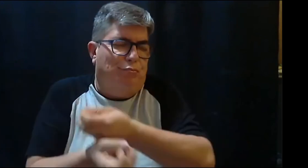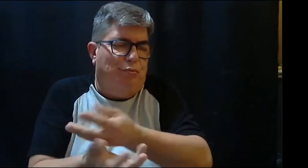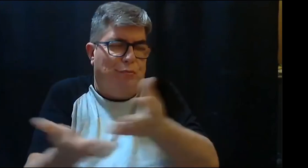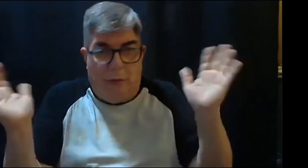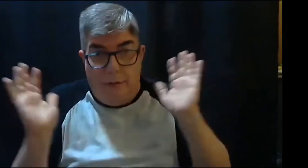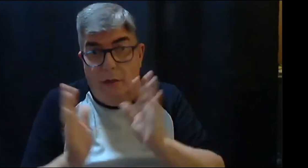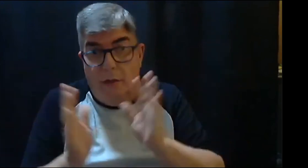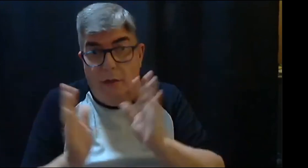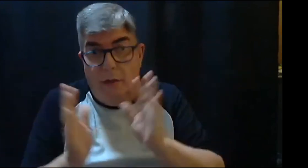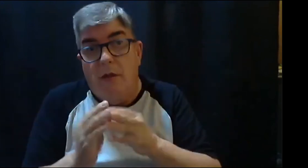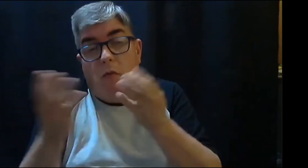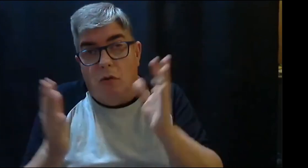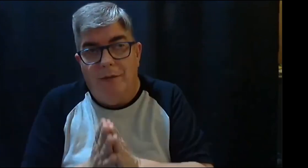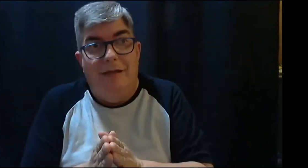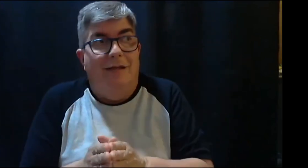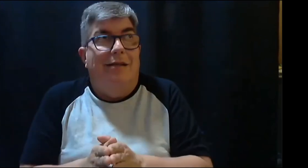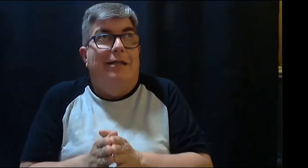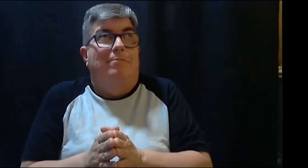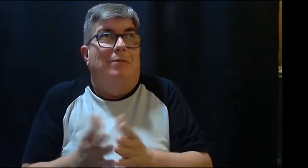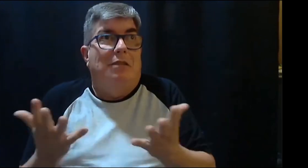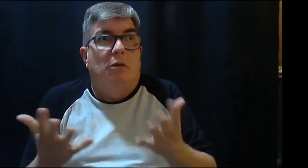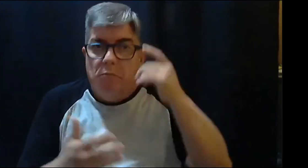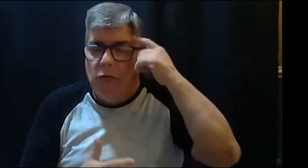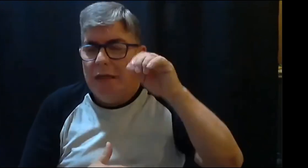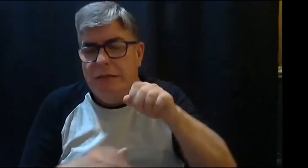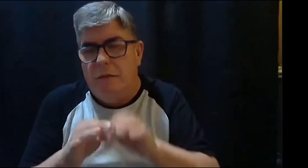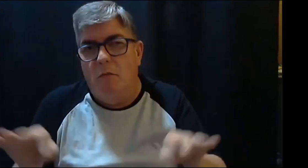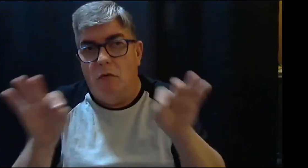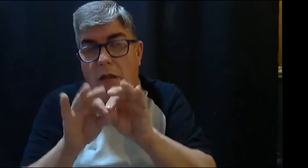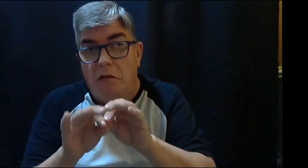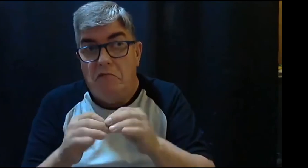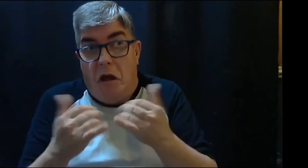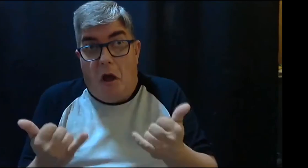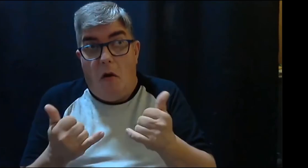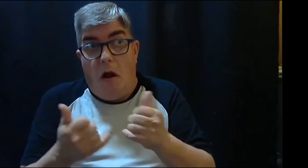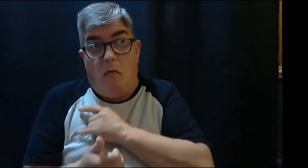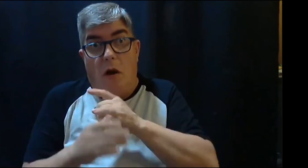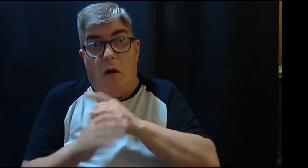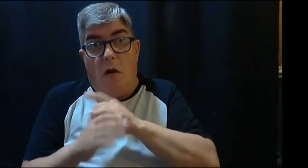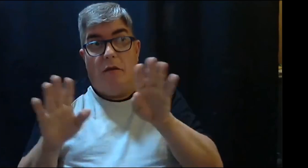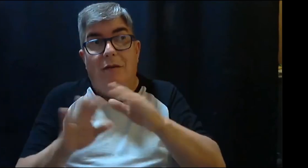la salud en los diferentes escenarios y en los diferentes ámbitos